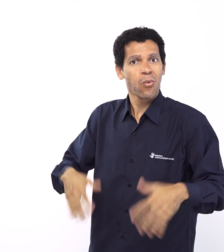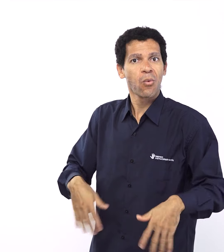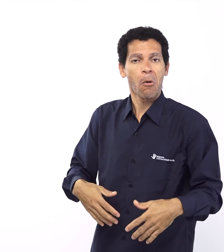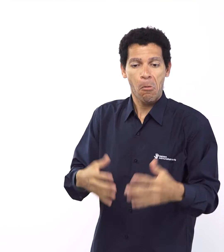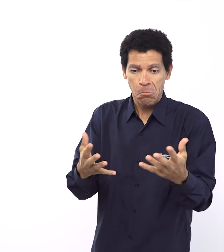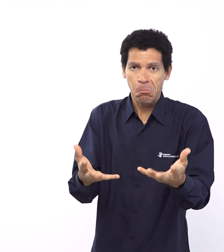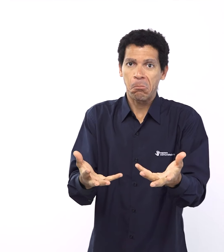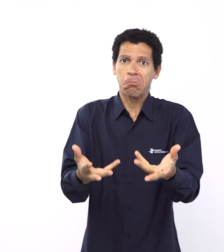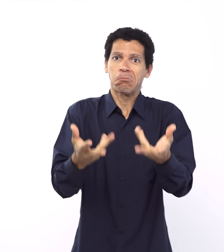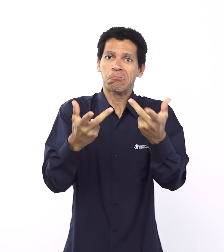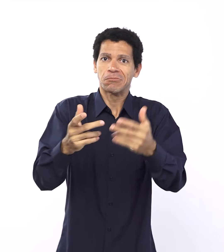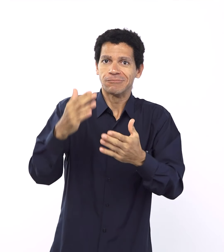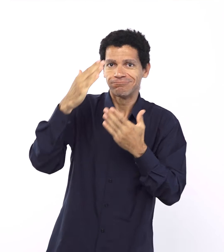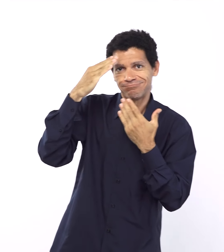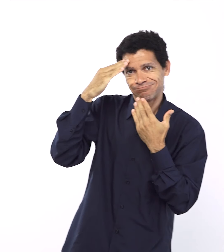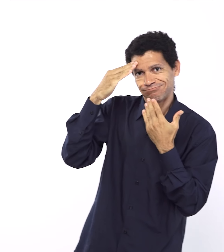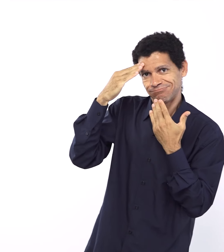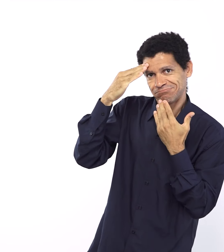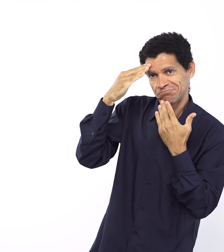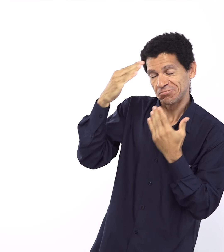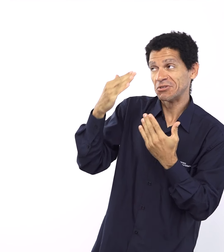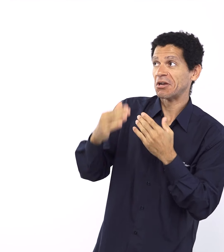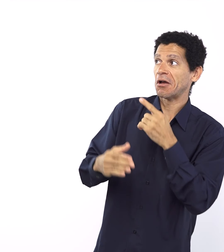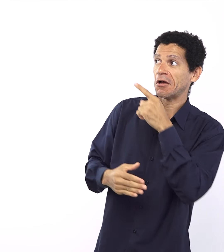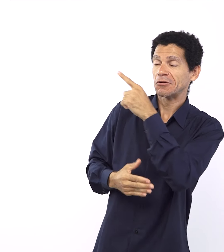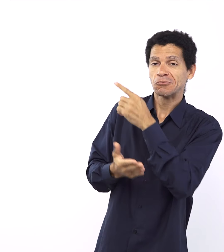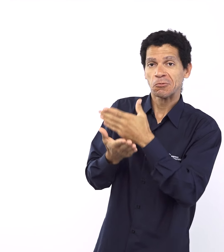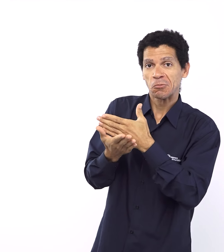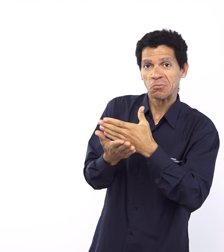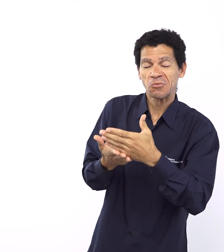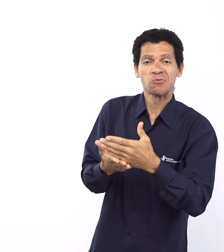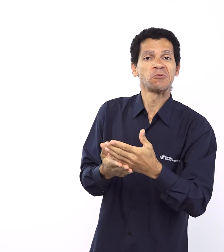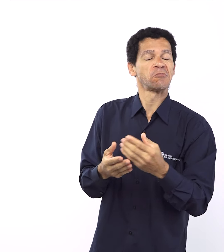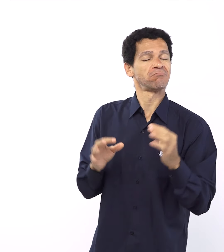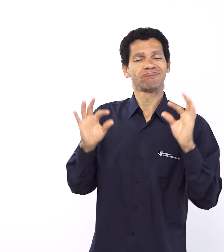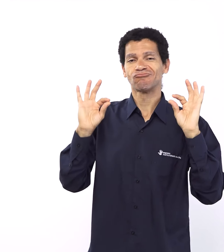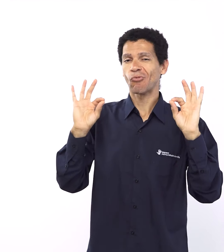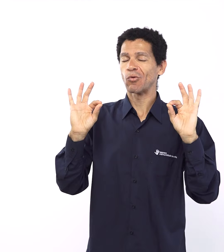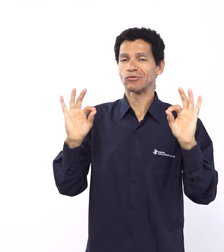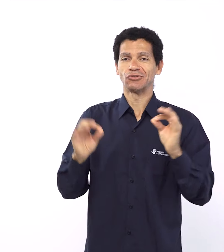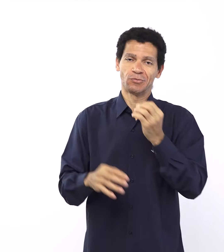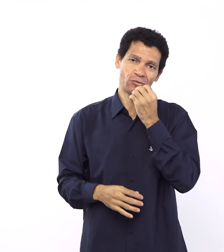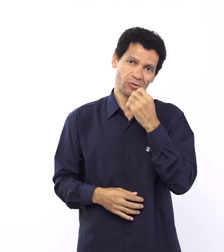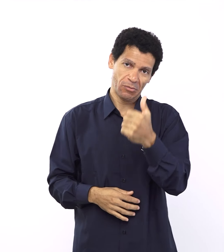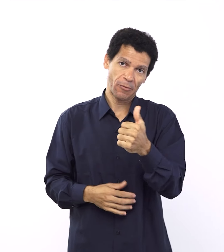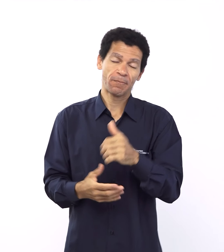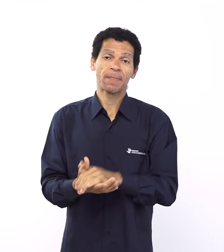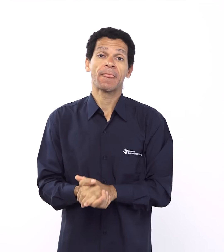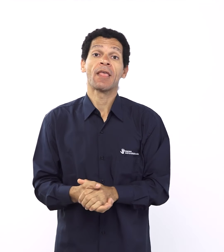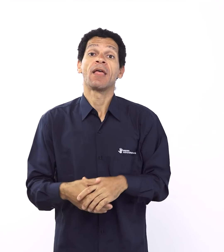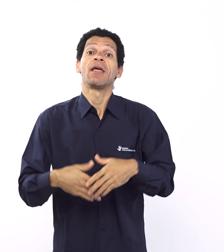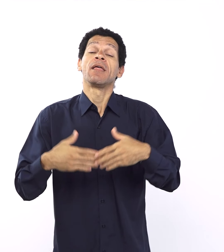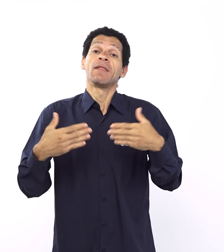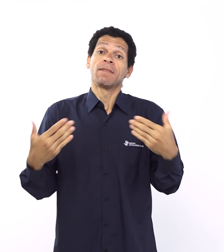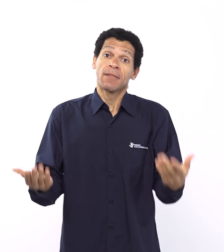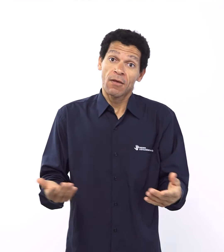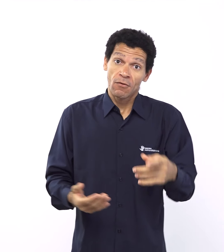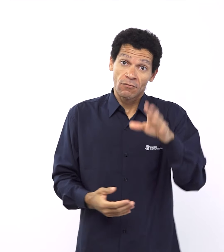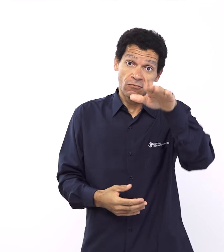introdução, é nada, estava ótimo, né? Obrigadão aí, André. Agora, veja só, a gente, eu estava pensando aqui,